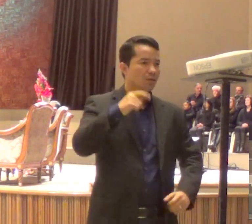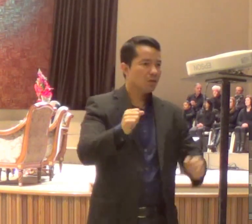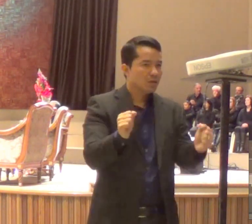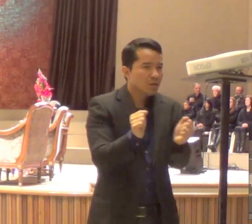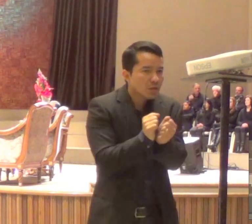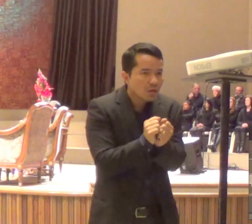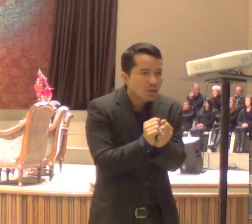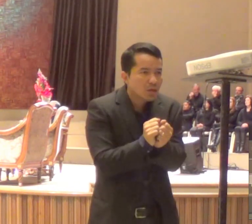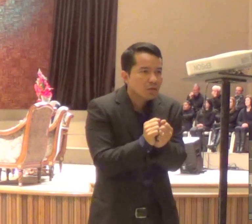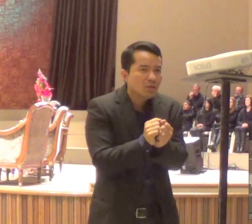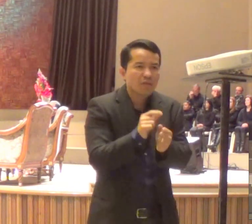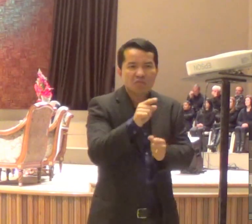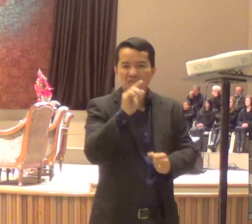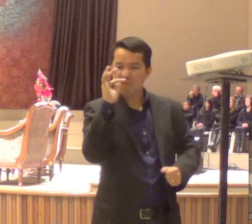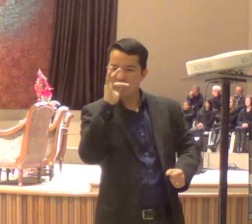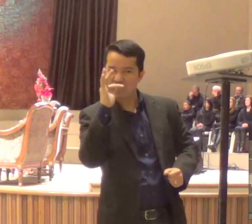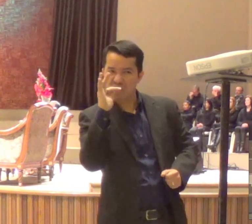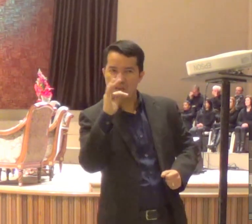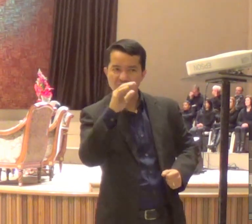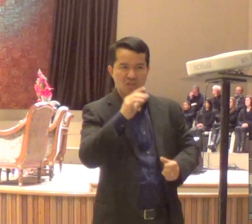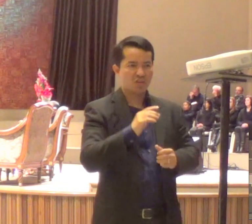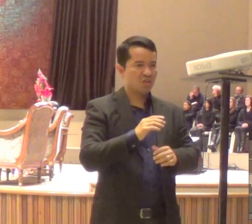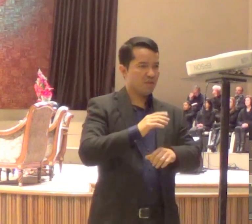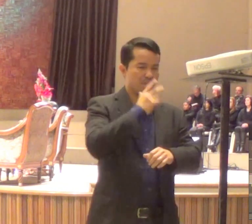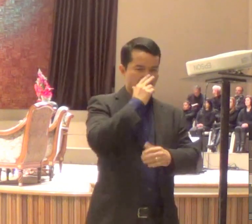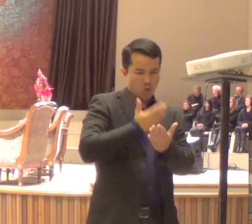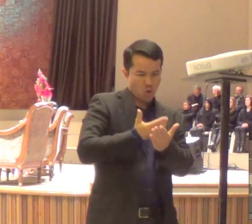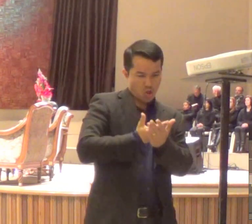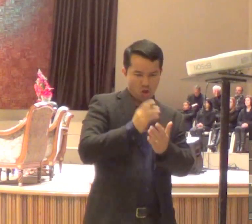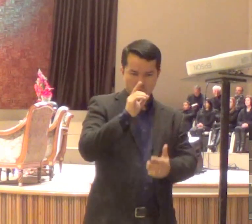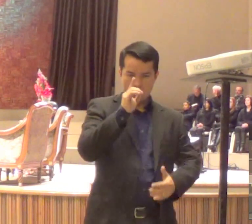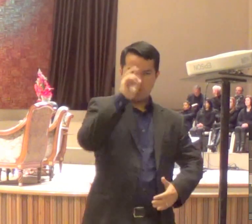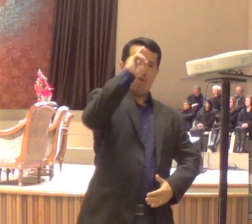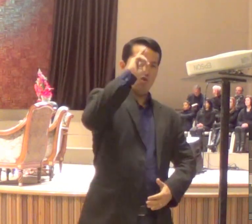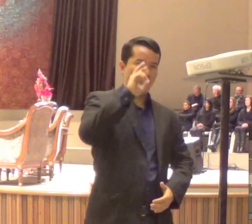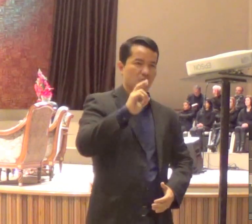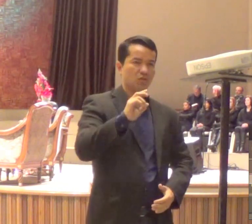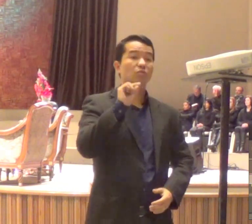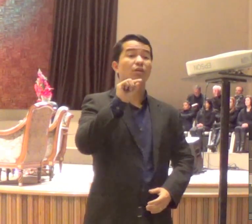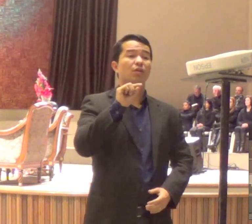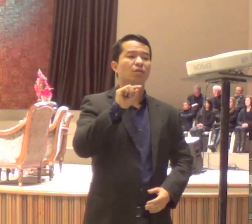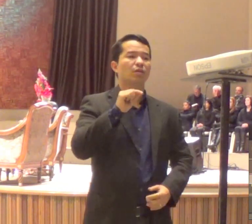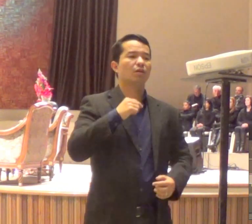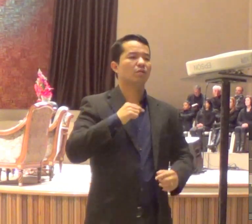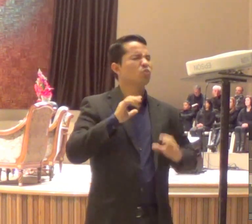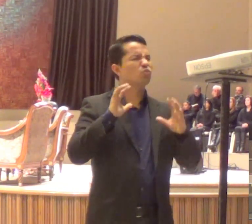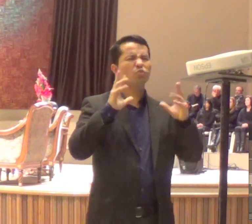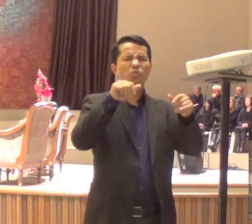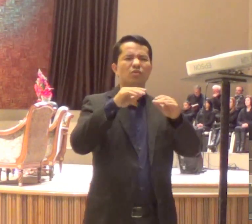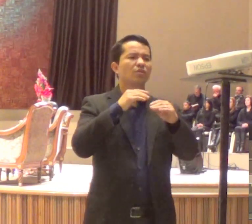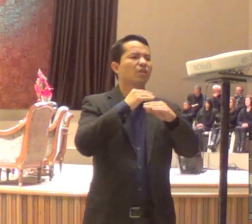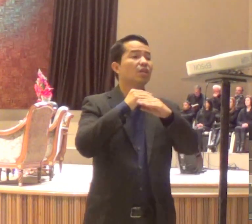universitário, doutor, sabe o que tem? pecadores que carecem da graça de Deus,